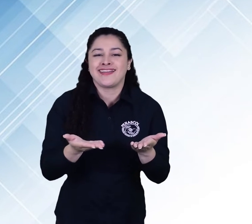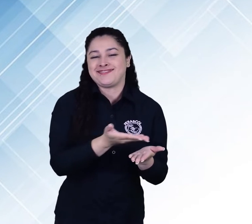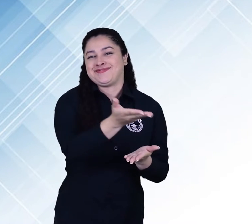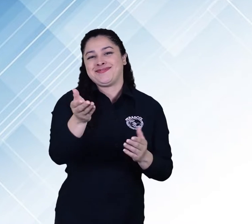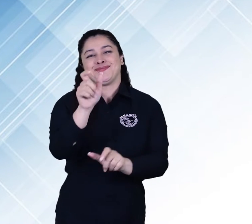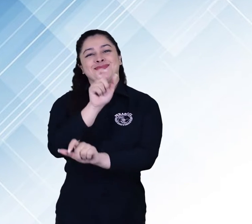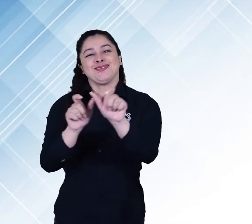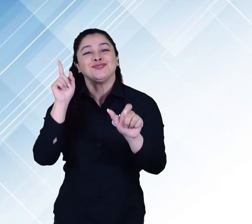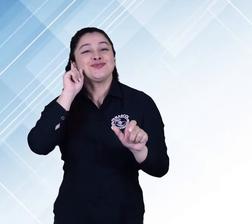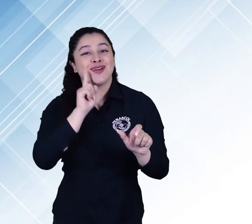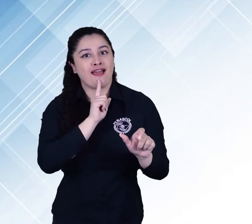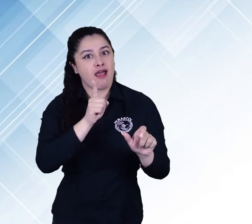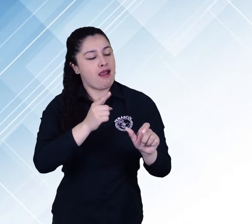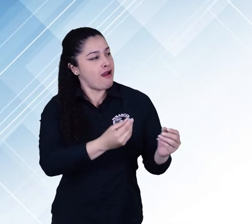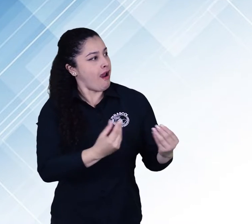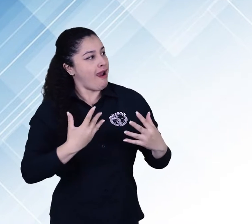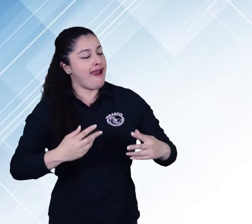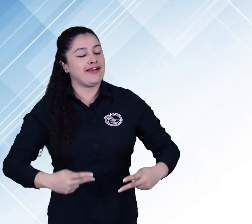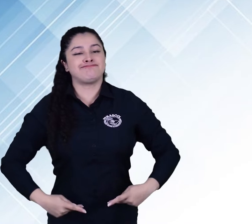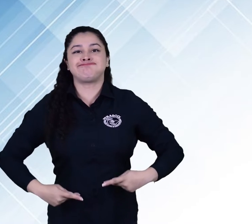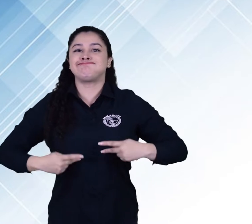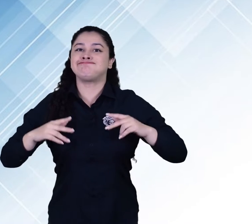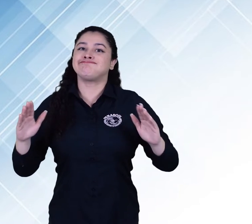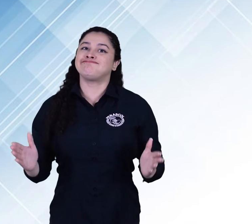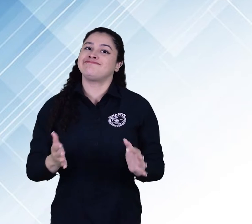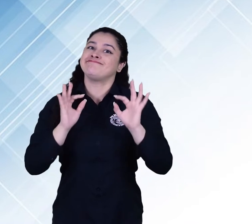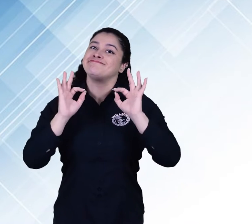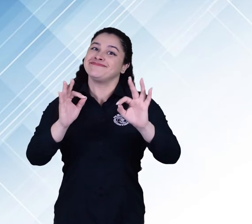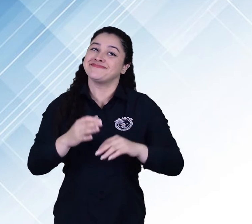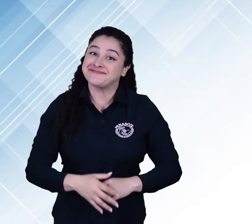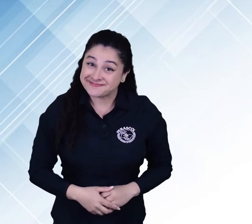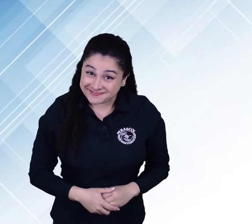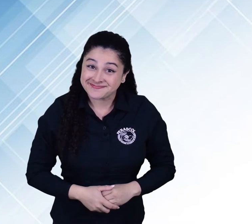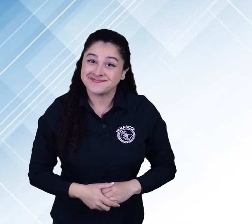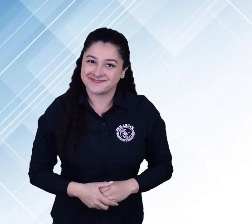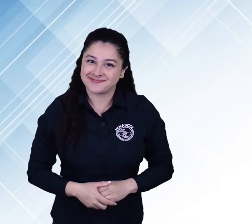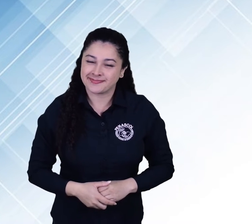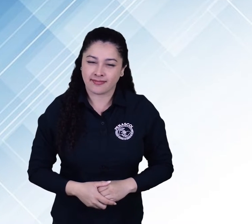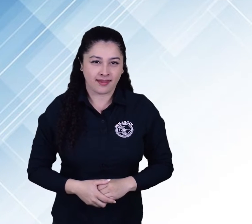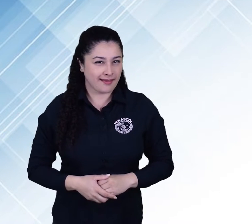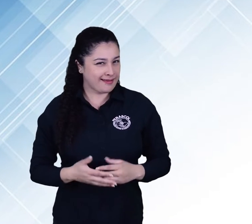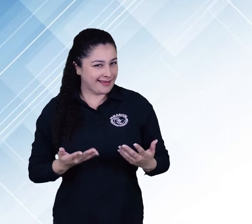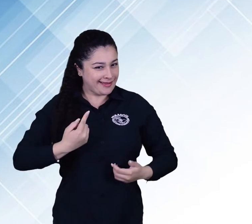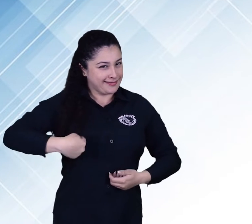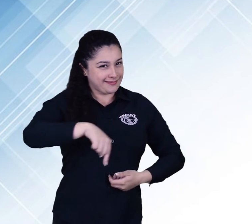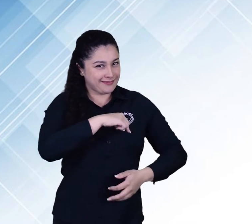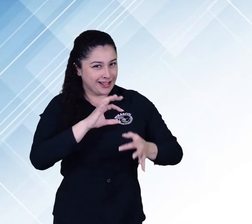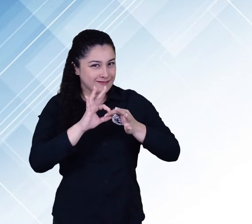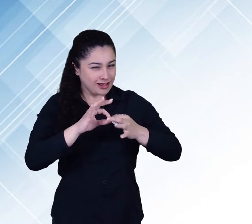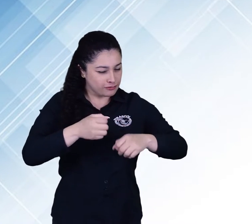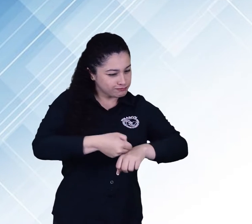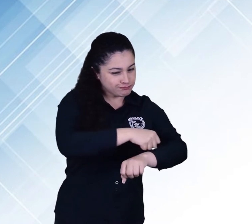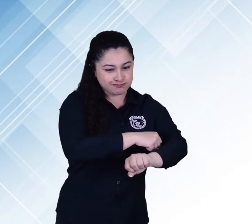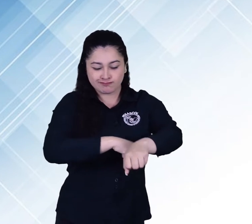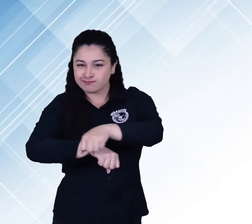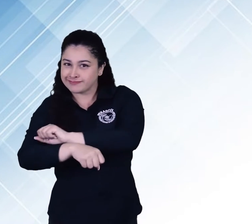alcanzando el mejoramiento de la calidad de vida de las personas sordas. Penascol invita a las entidades a que también se pongan la camiseta